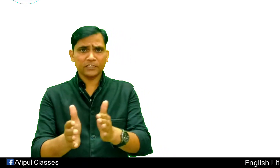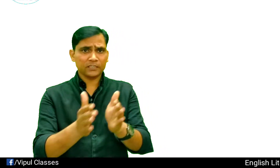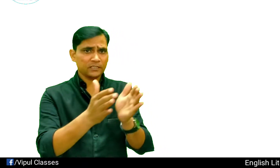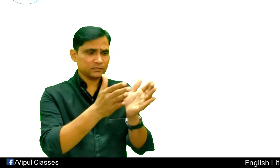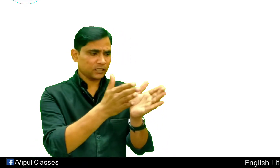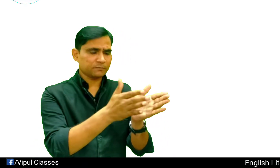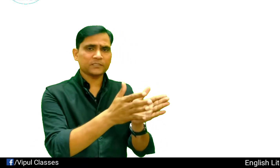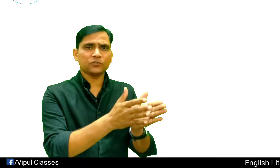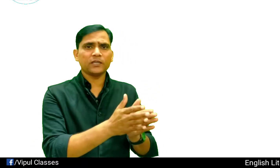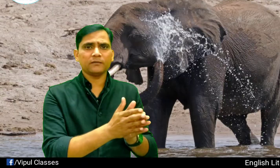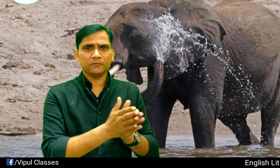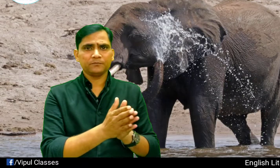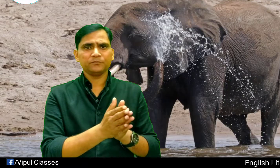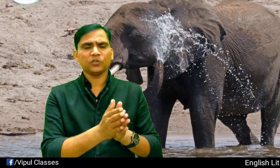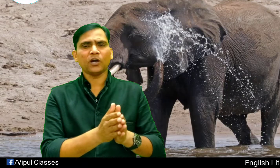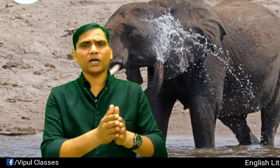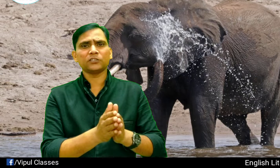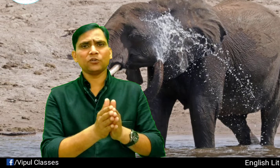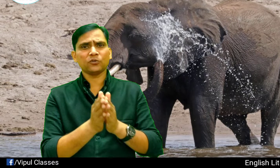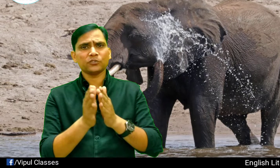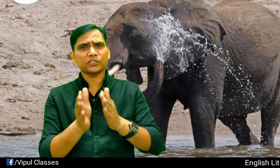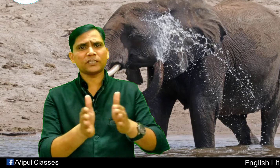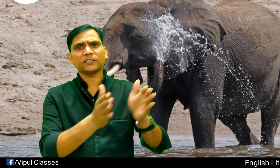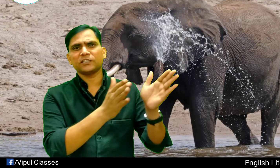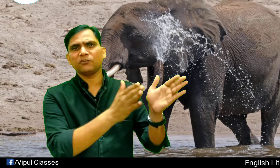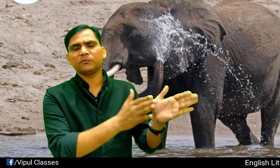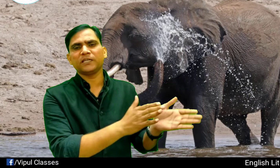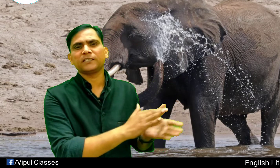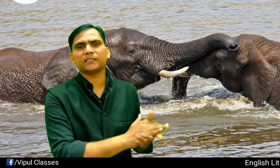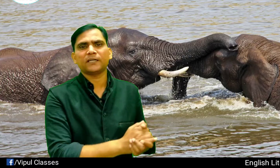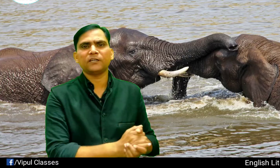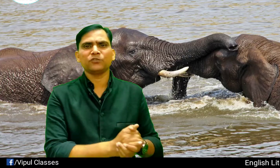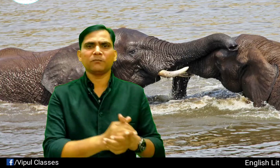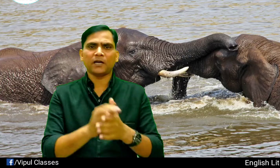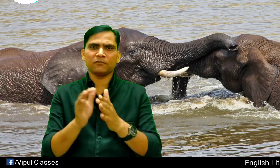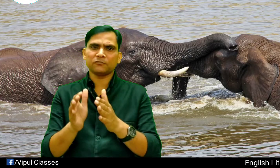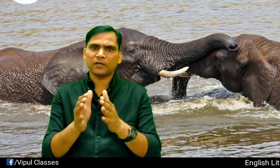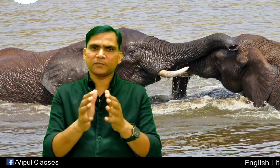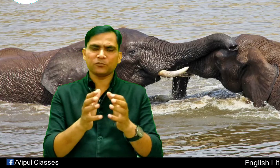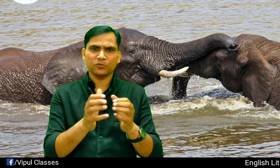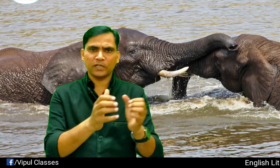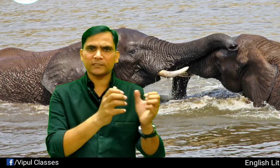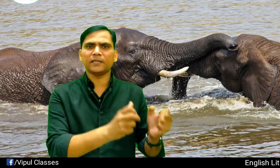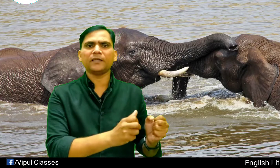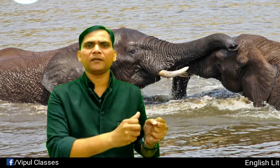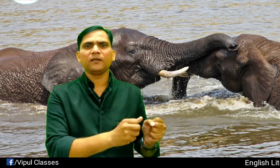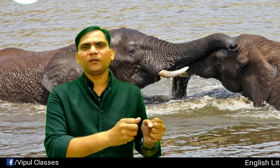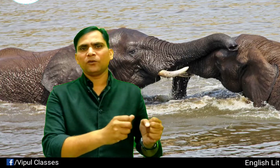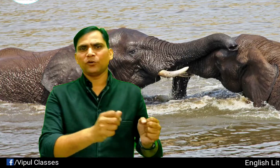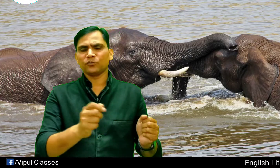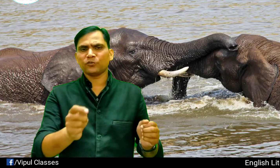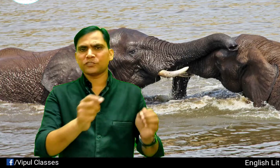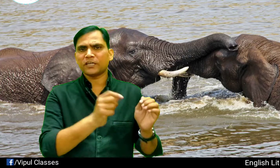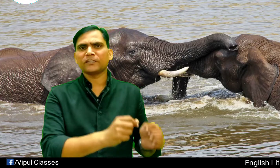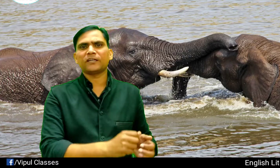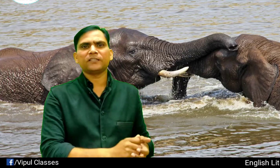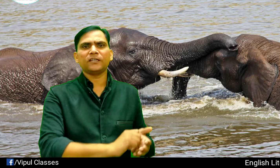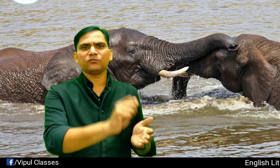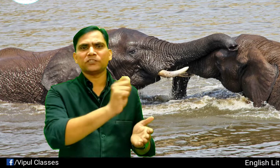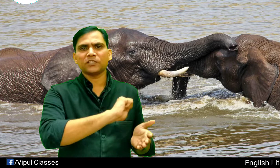नदी के तट पर जो है हातियों को उसनान करते हुए भी देखा जाता है उनके महावत वहापर उनको लाते हैं और उनको उसनान कराते हैं उनके